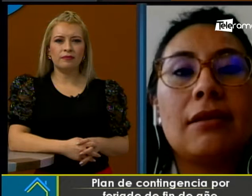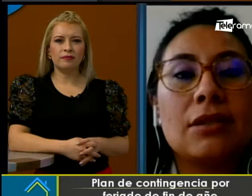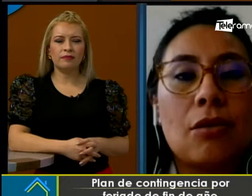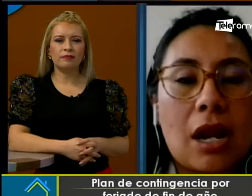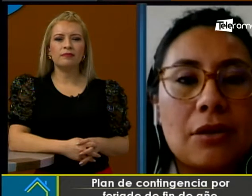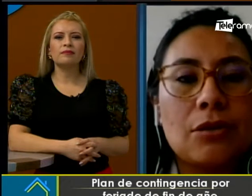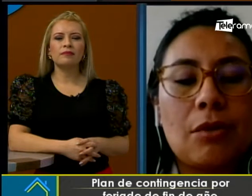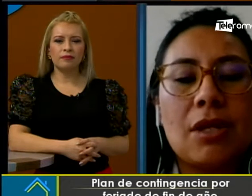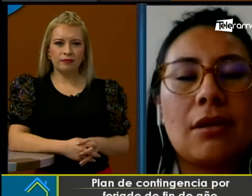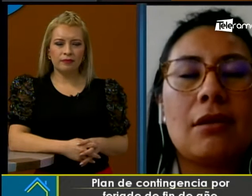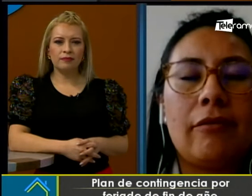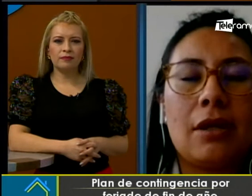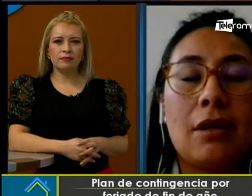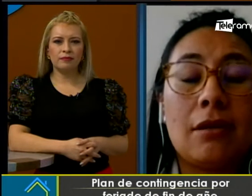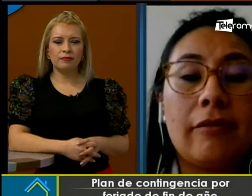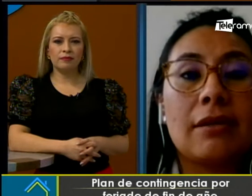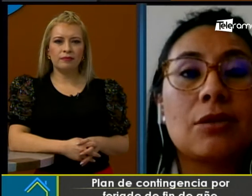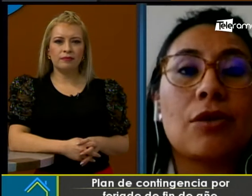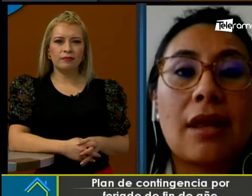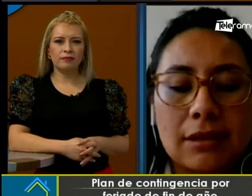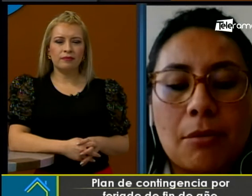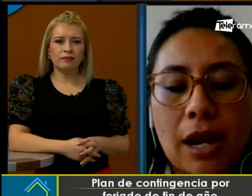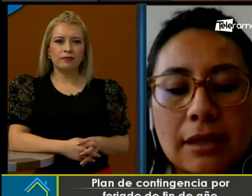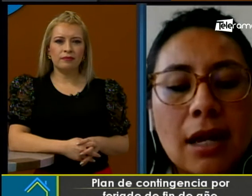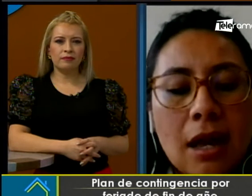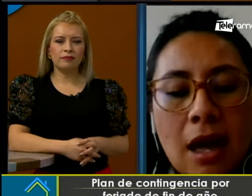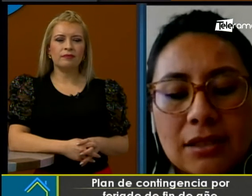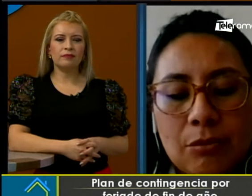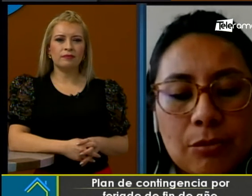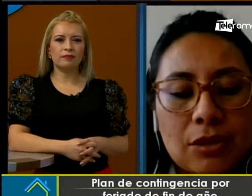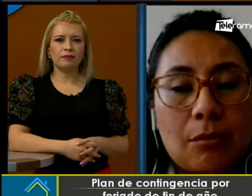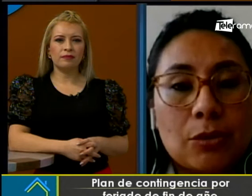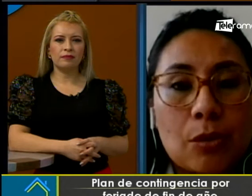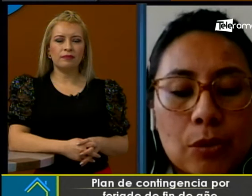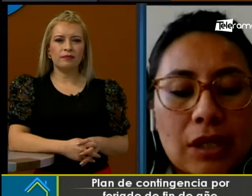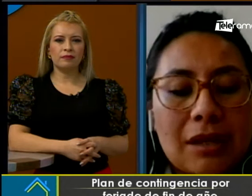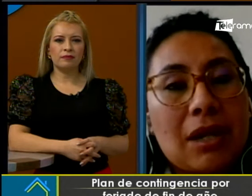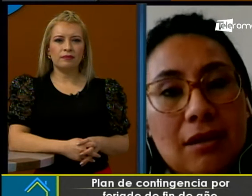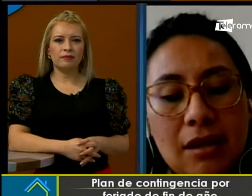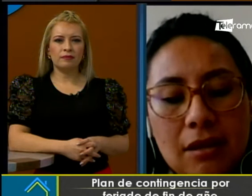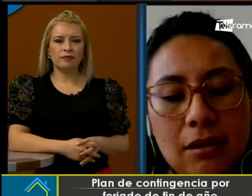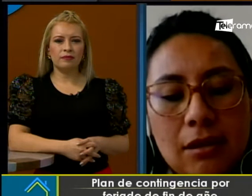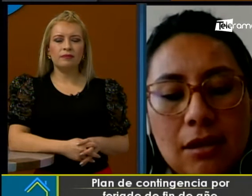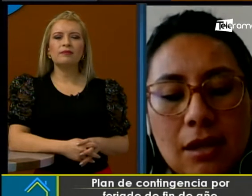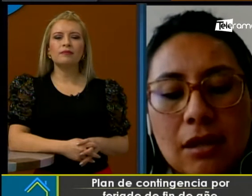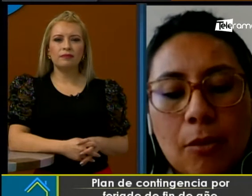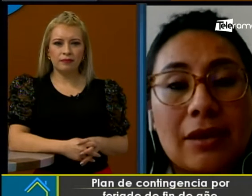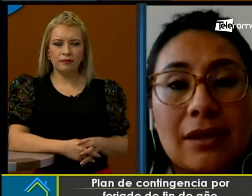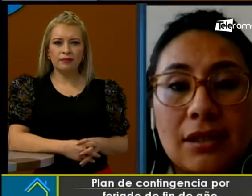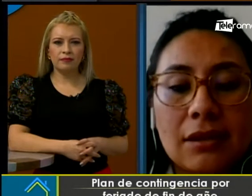diferentes horarios y obviamente en diferentes jornadas laborales. Asimismo, estamos con un total de maquinaria y